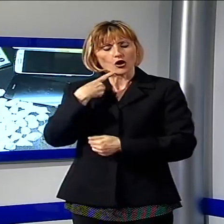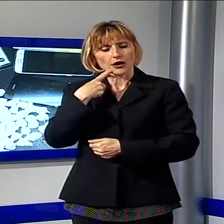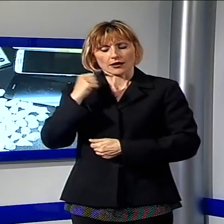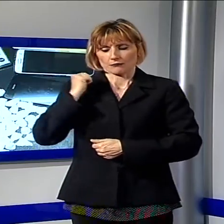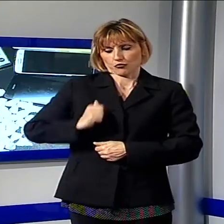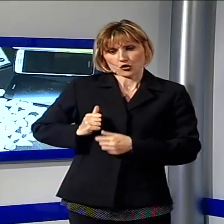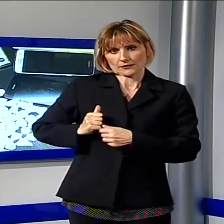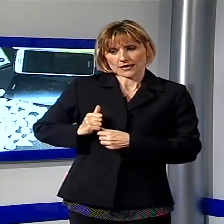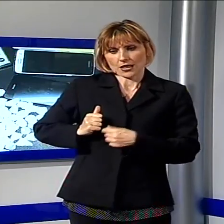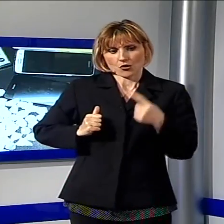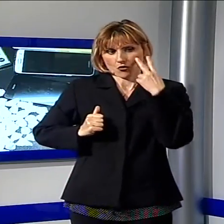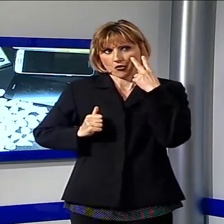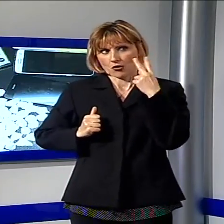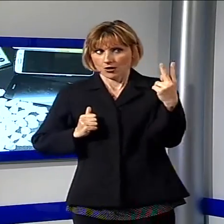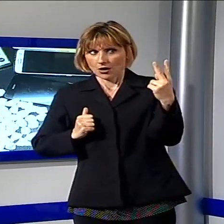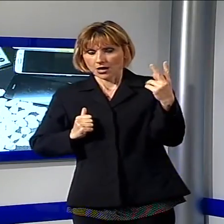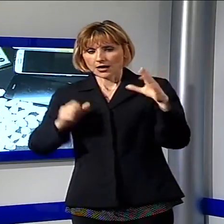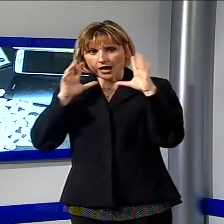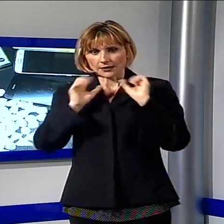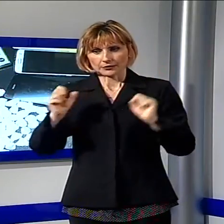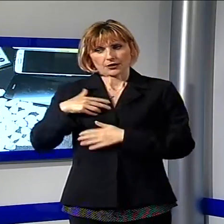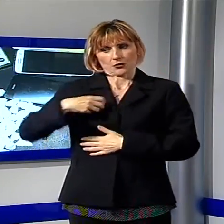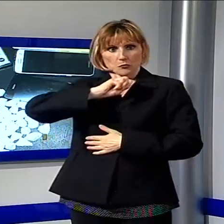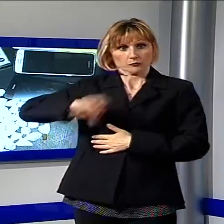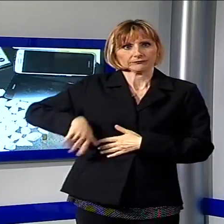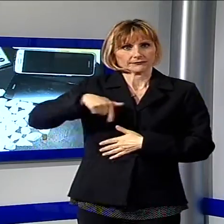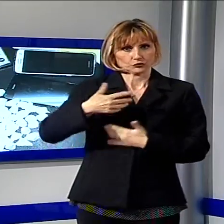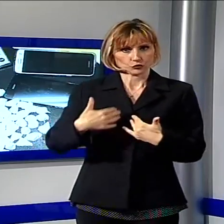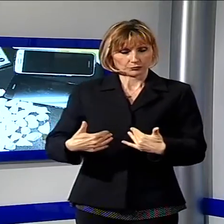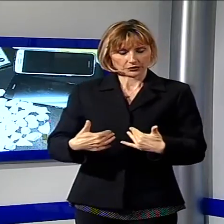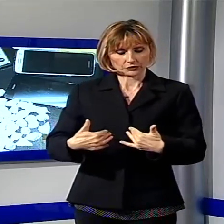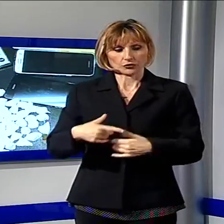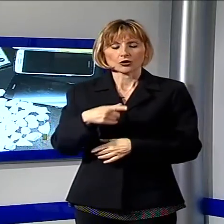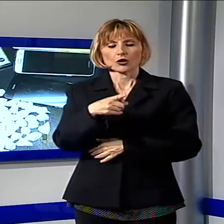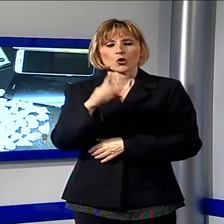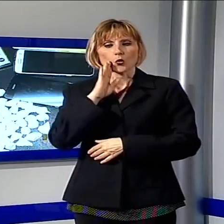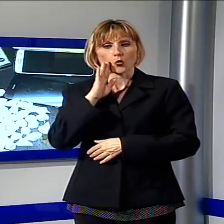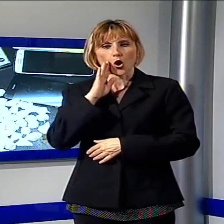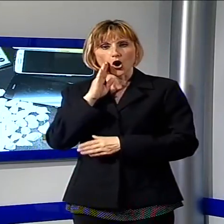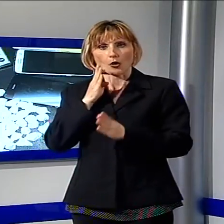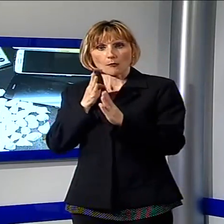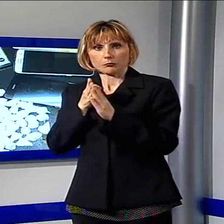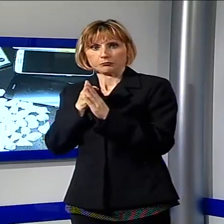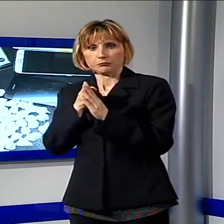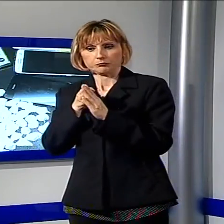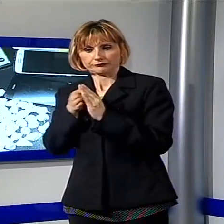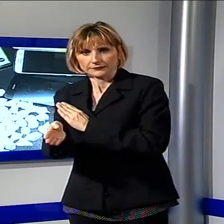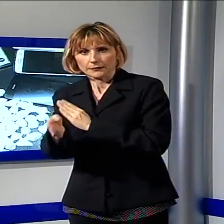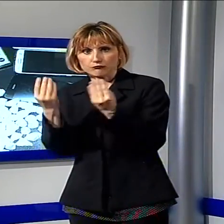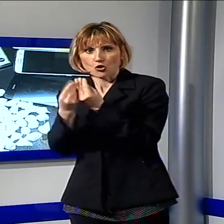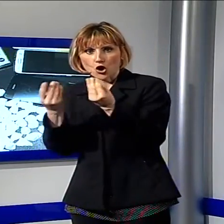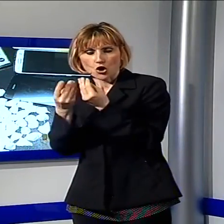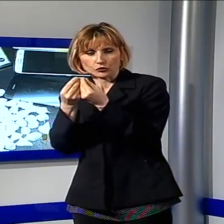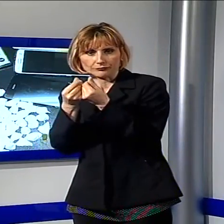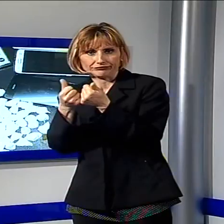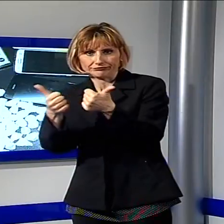persona che aveva appena visto i carabinieri. Dopo essersi sbarazzato del borsello l'uomo è poi entrato nella boscaglia facendo